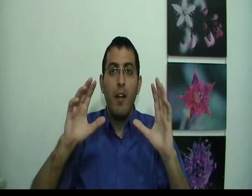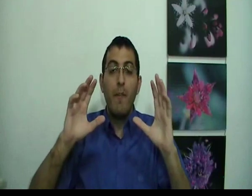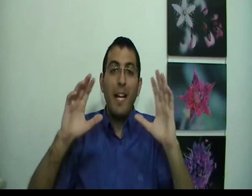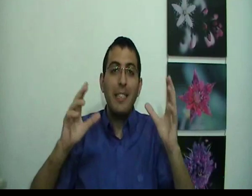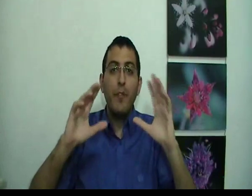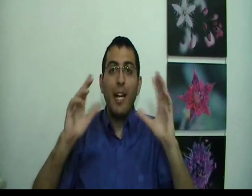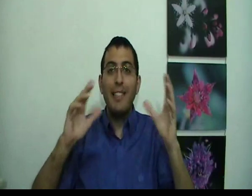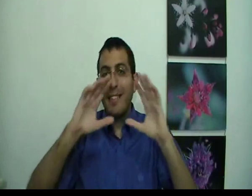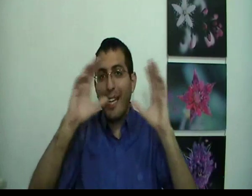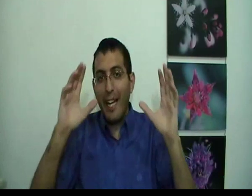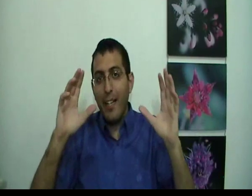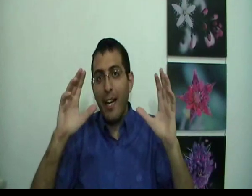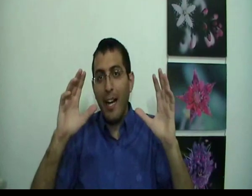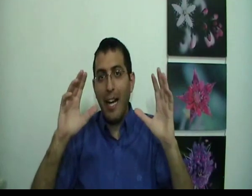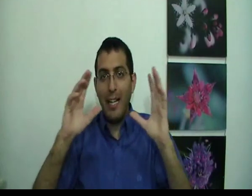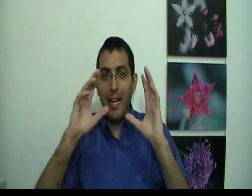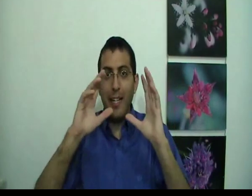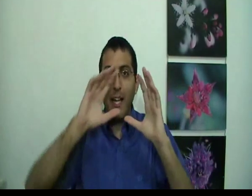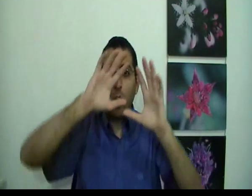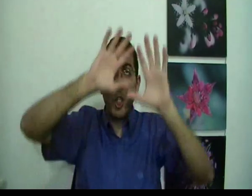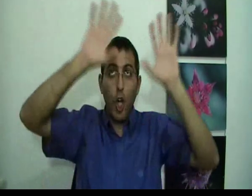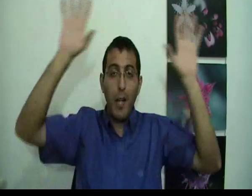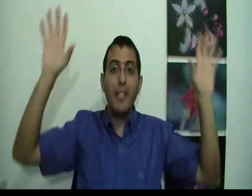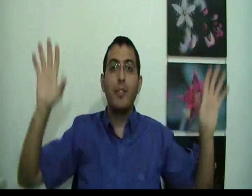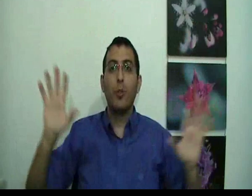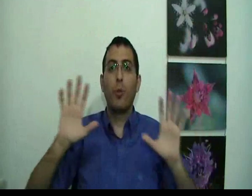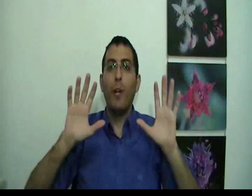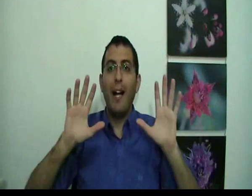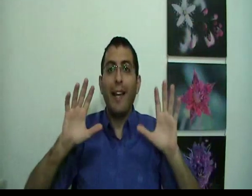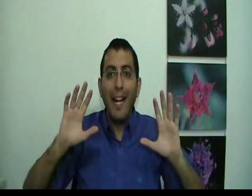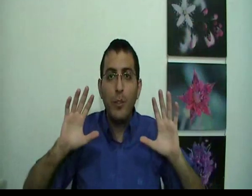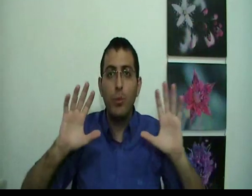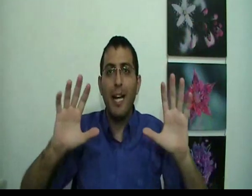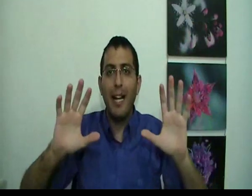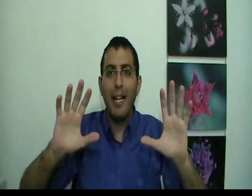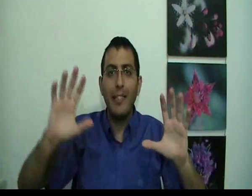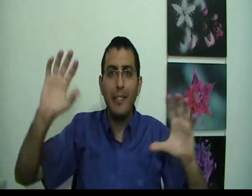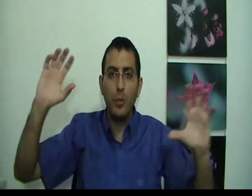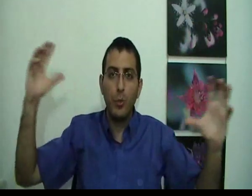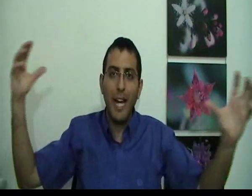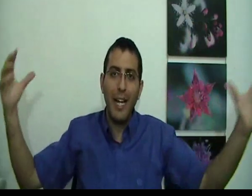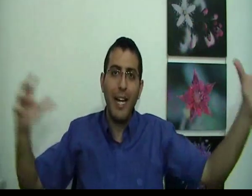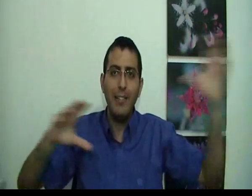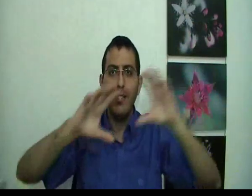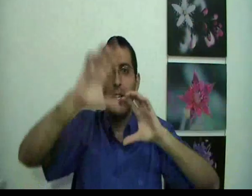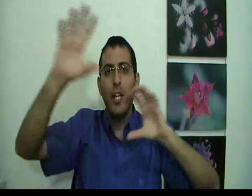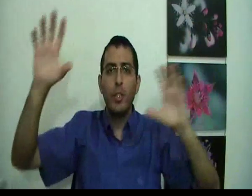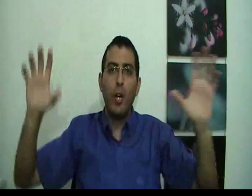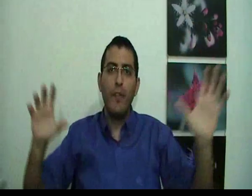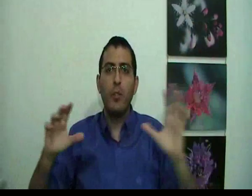ובעצם אפשר להסתכל על כל המציאות כולה כעל זוזה אחת, יש איזו זוזה אחת שדוחפת את